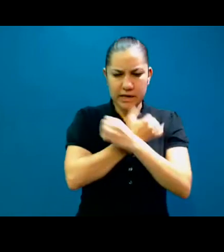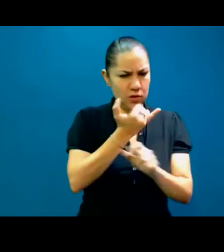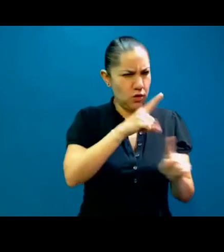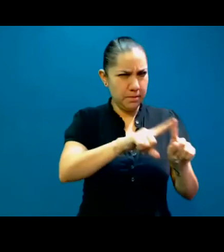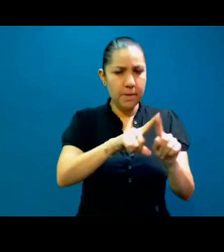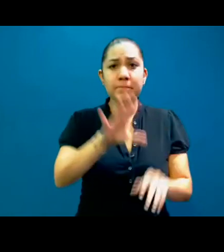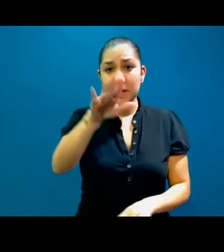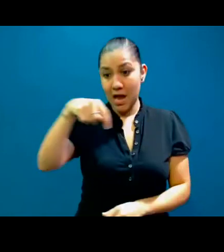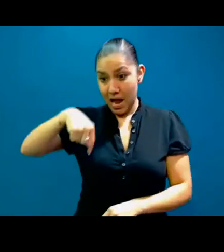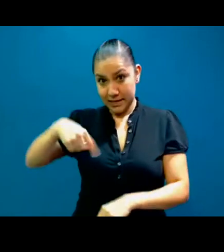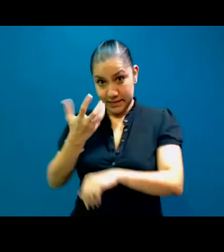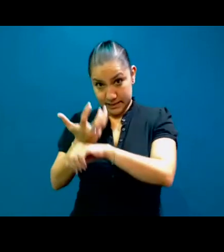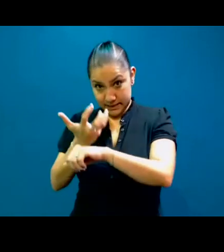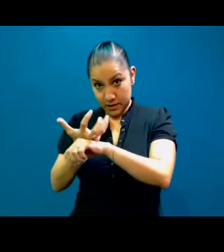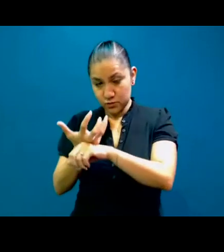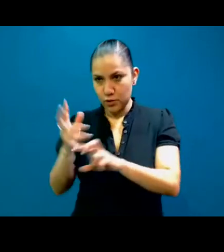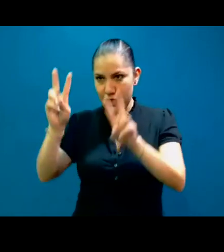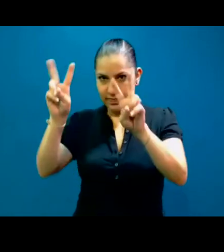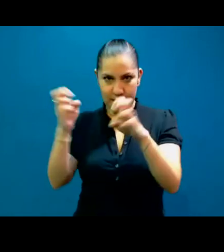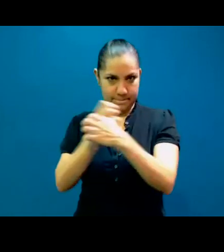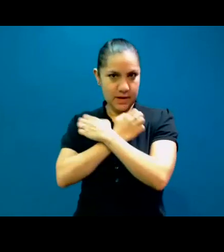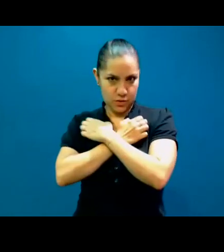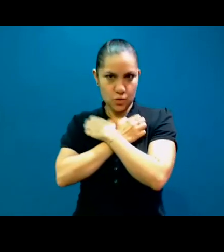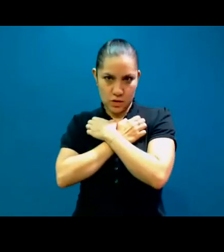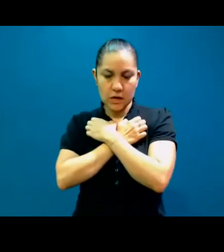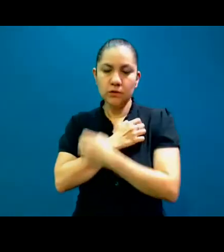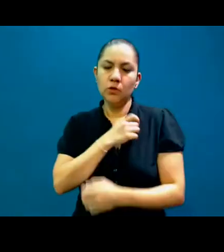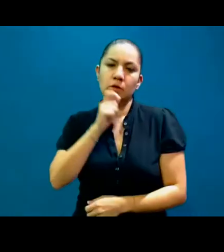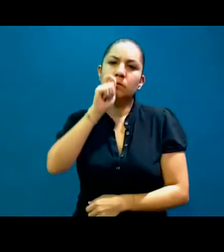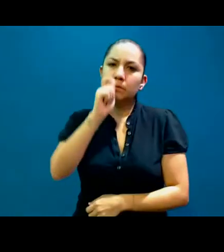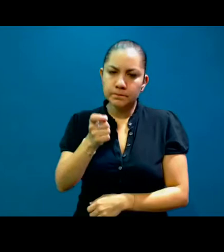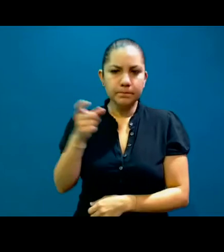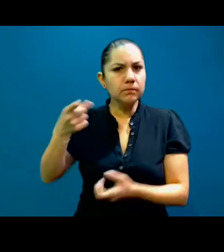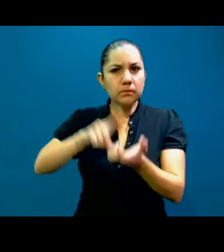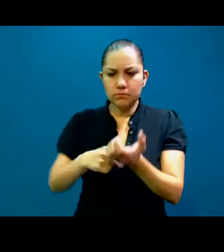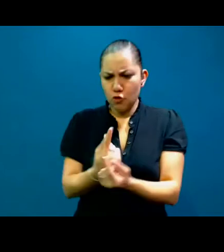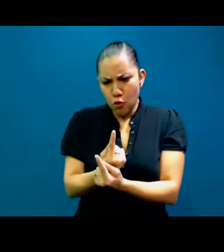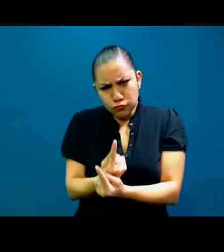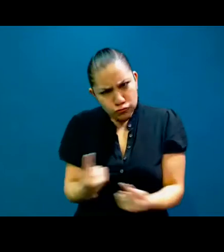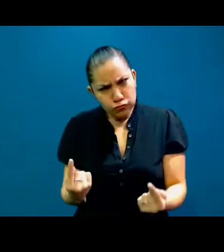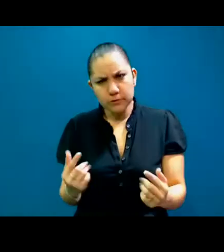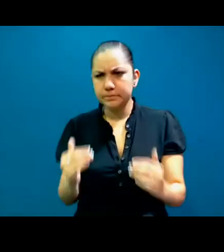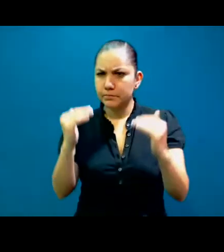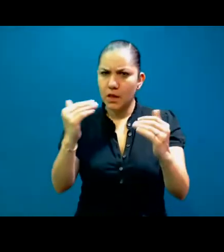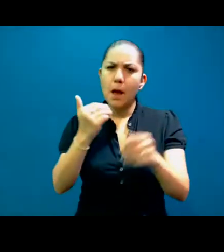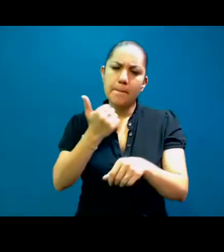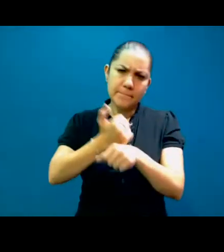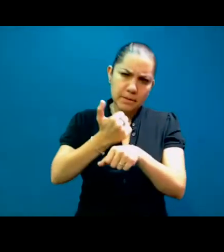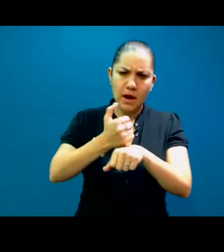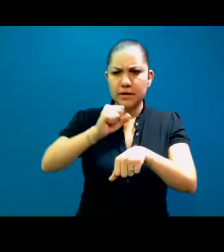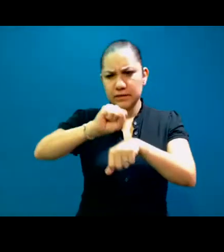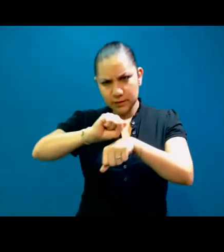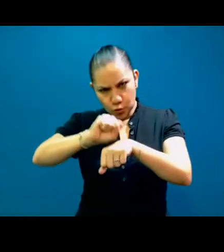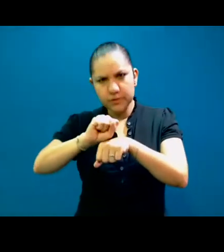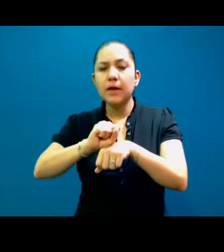general pues se comprende la educación elementaria, la secundaria y lo que llamamos high school.